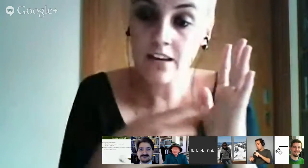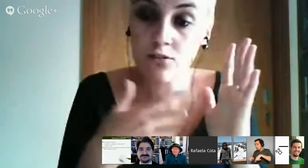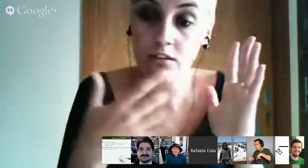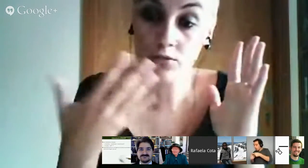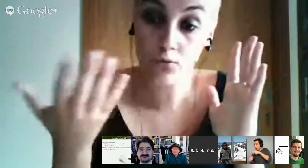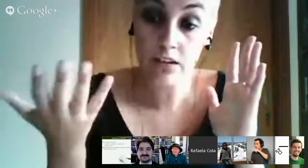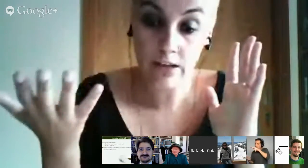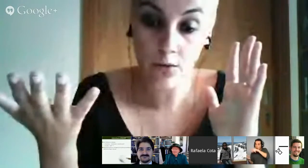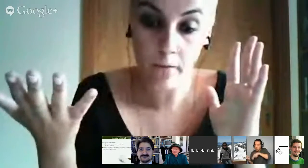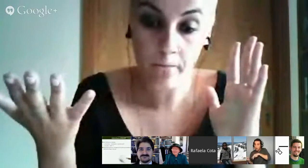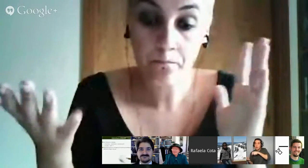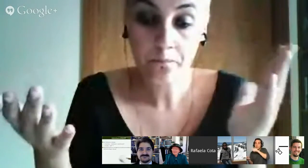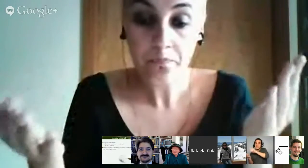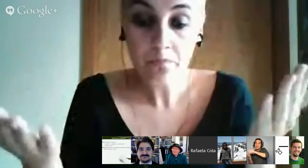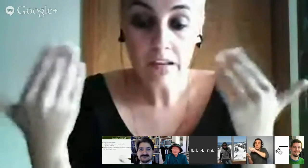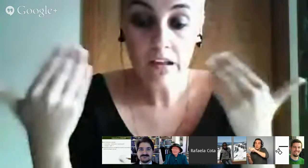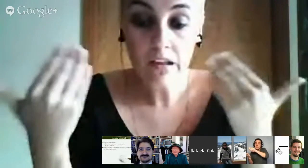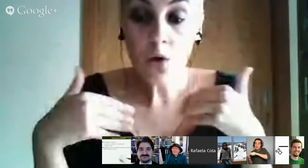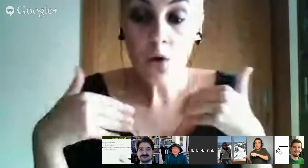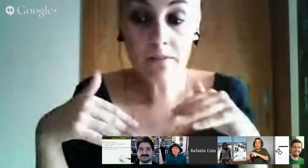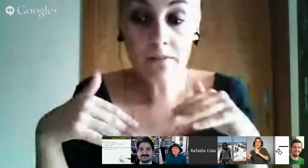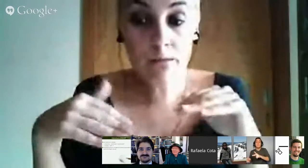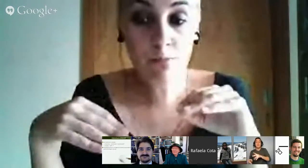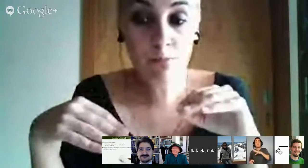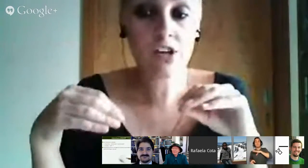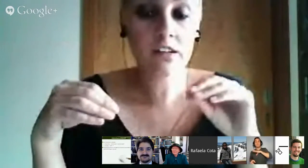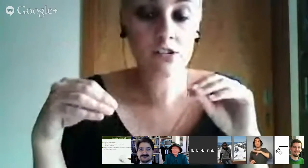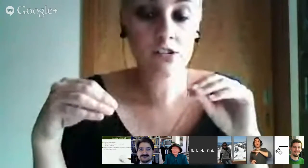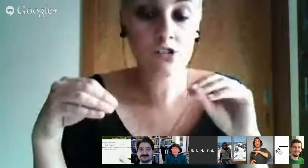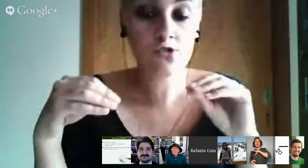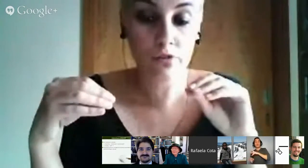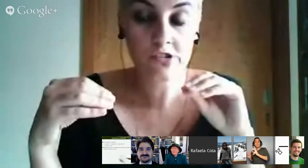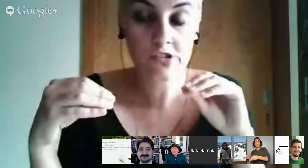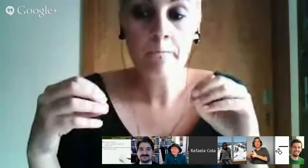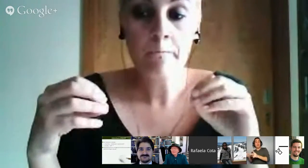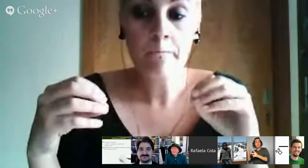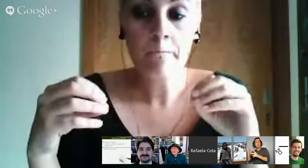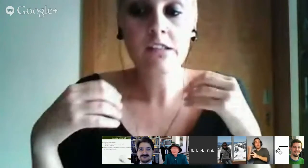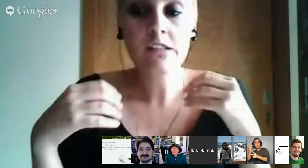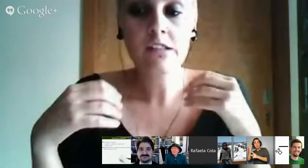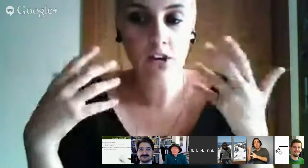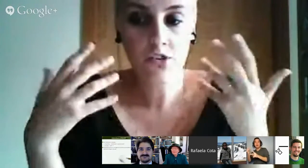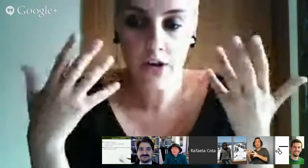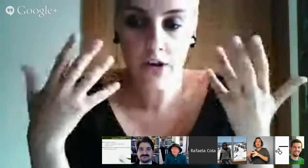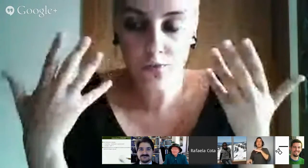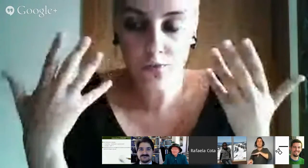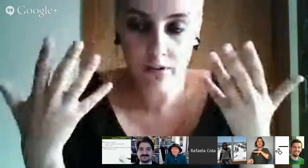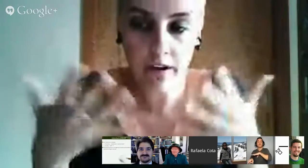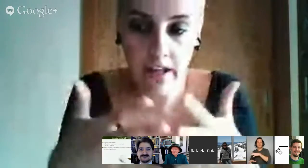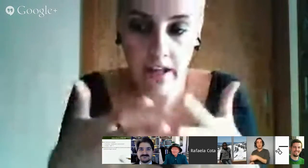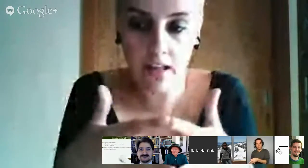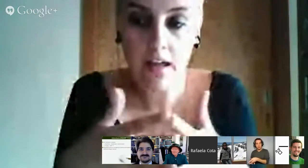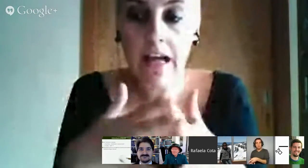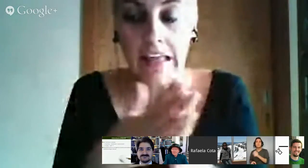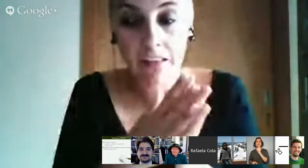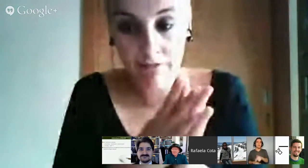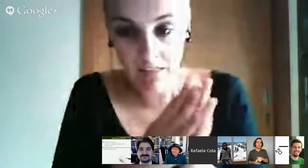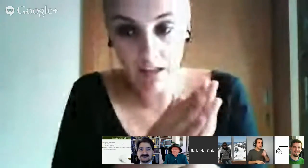é na sua língua. Quando passamos para as crianças surdas, se a história estiver disponível para ela em